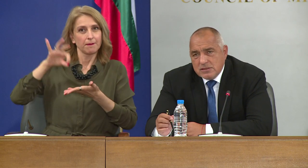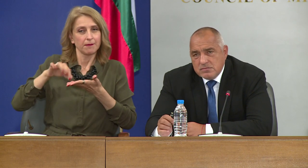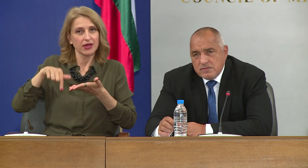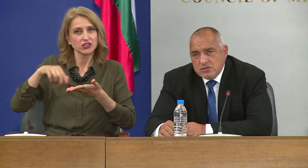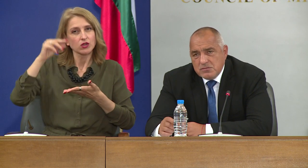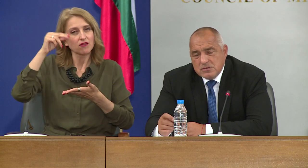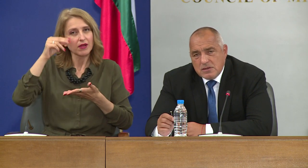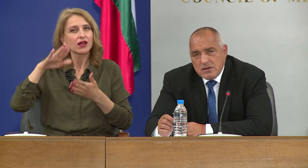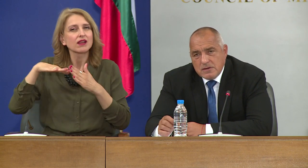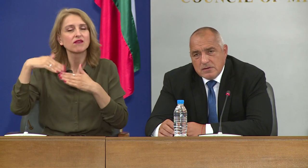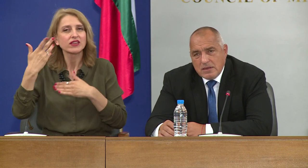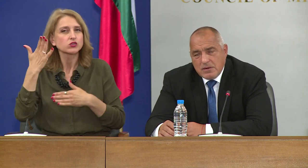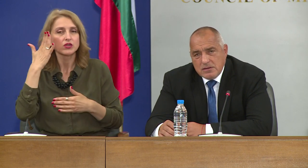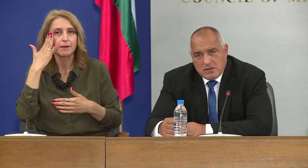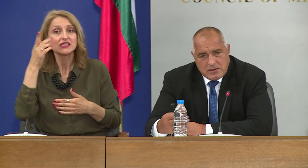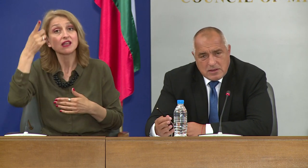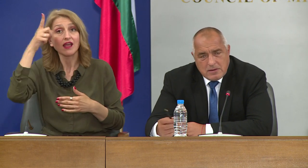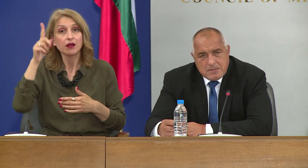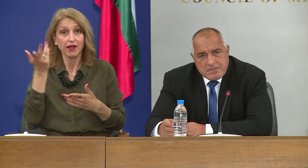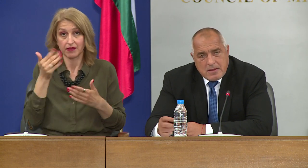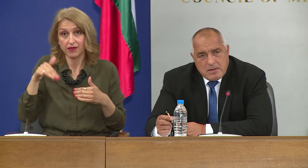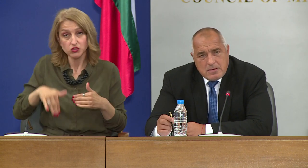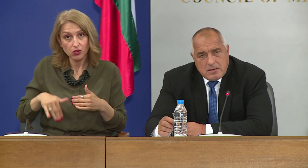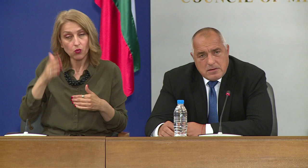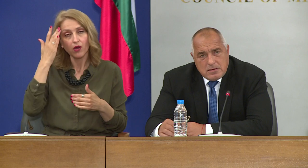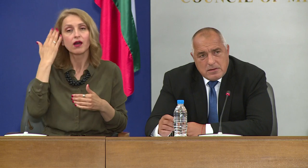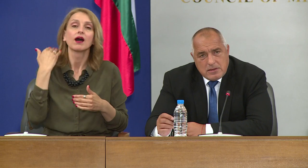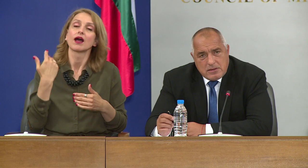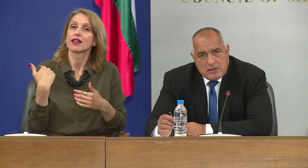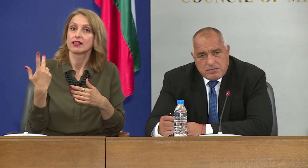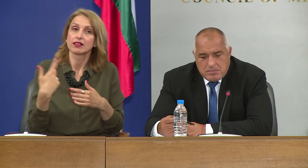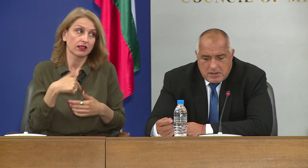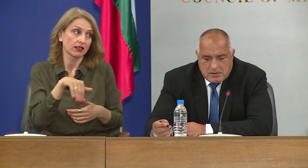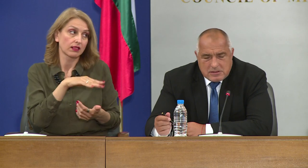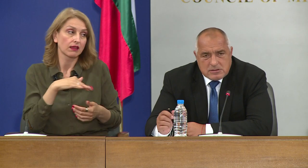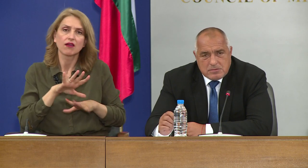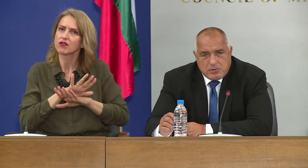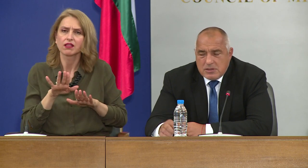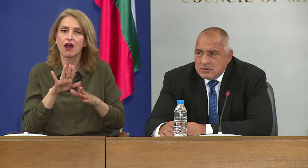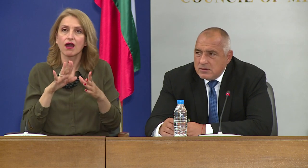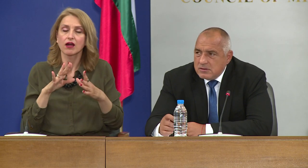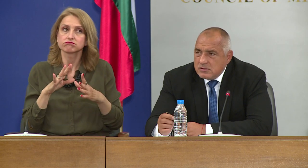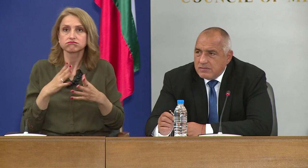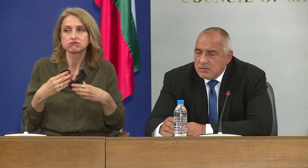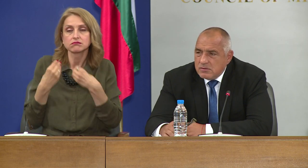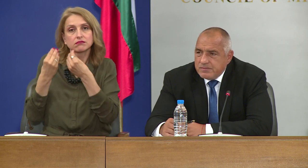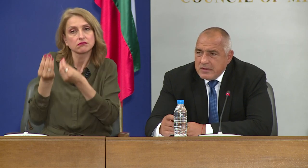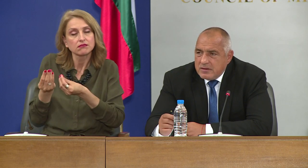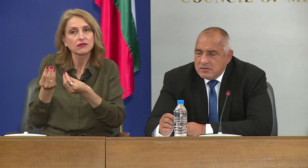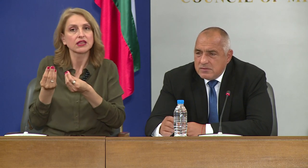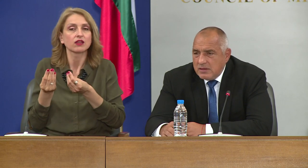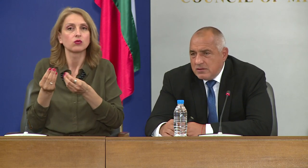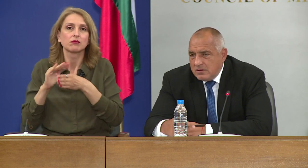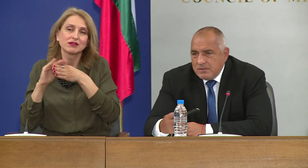Хайко Мас, външния министр на Германия, ние веднага реагирахме. Беха днес поднесени съответно